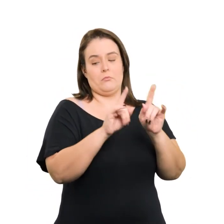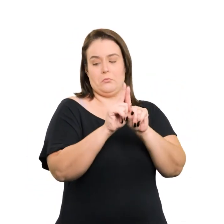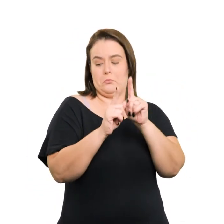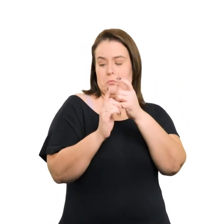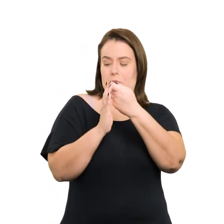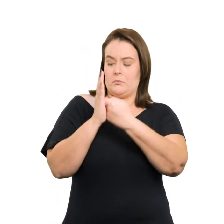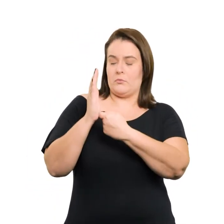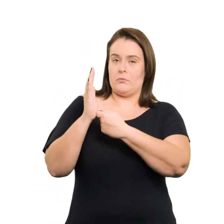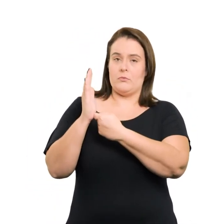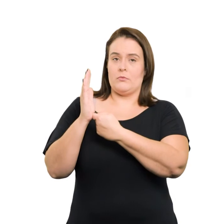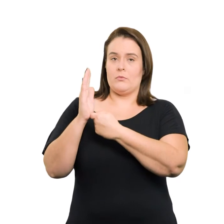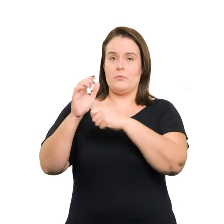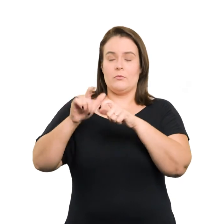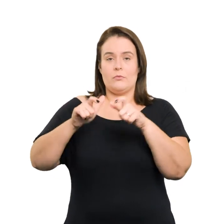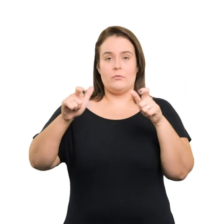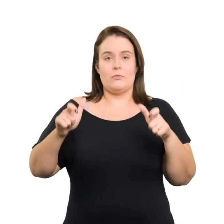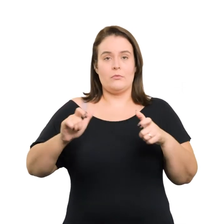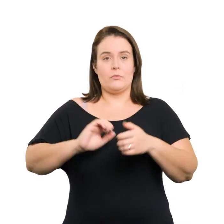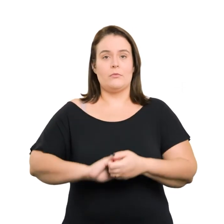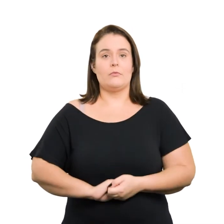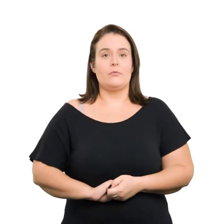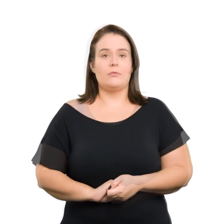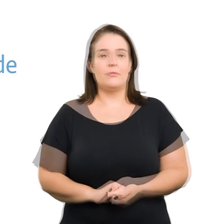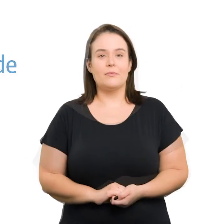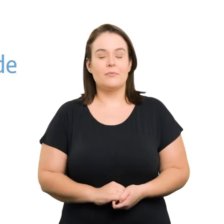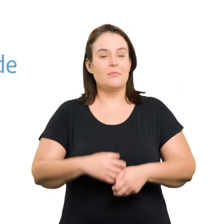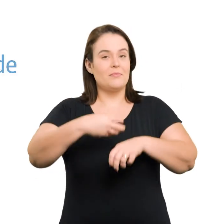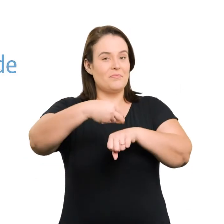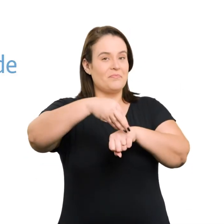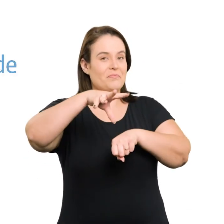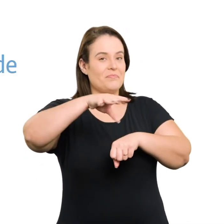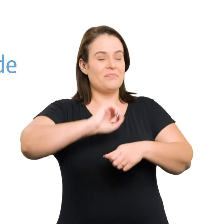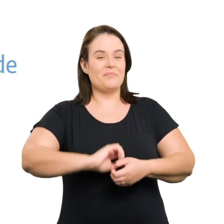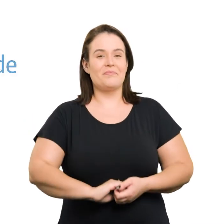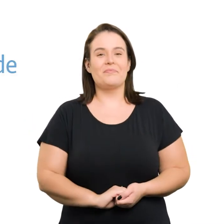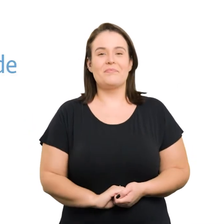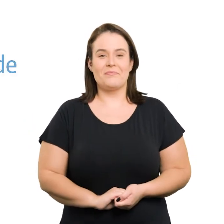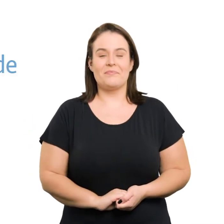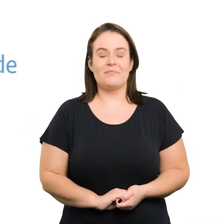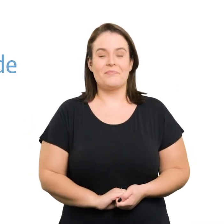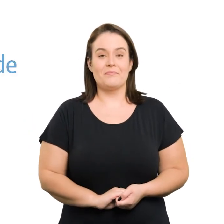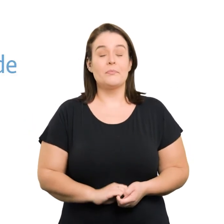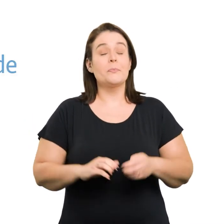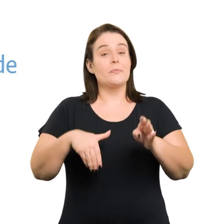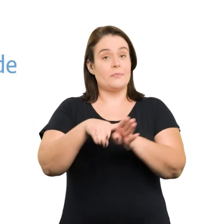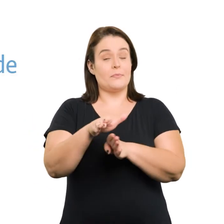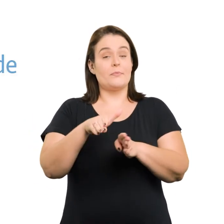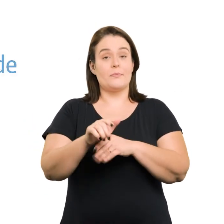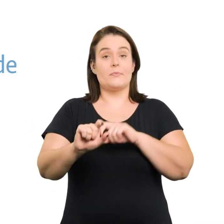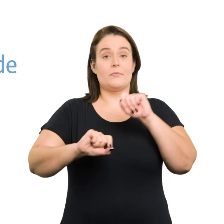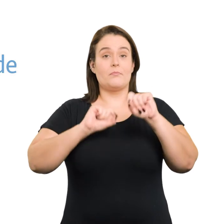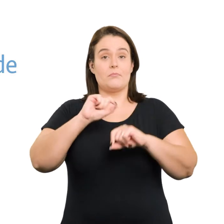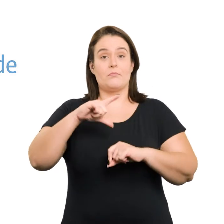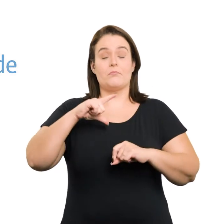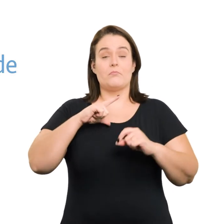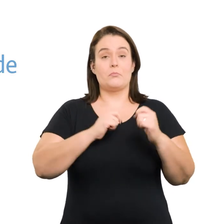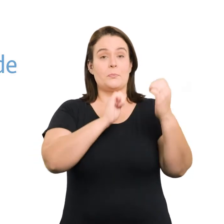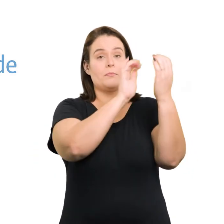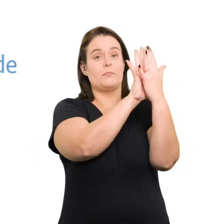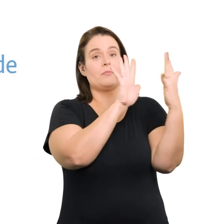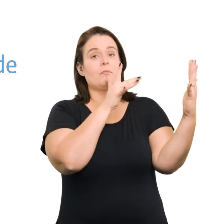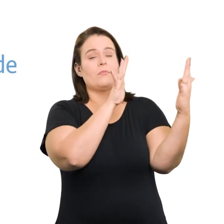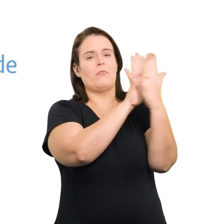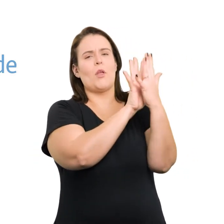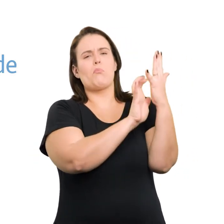e em texto com caracteres ampliados Dica Recomenda-se a instalação de